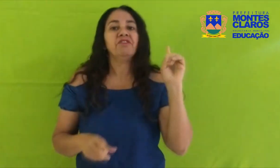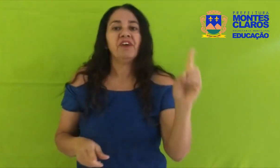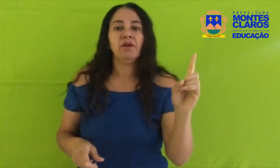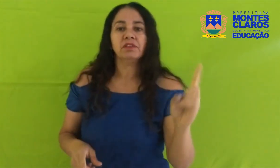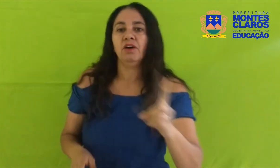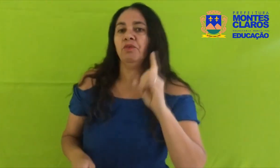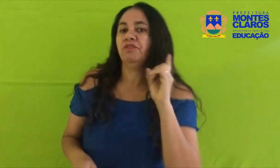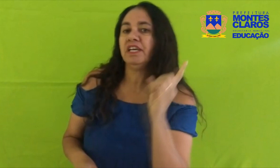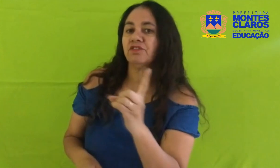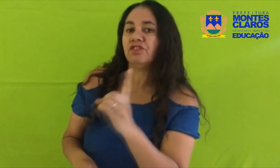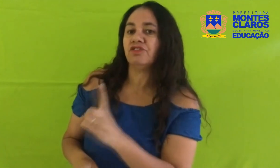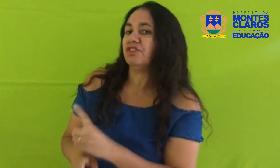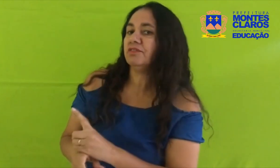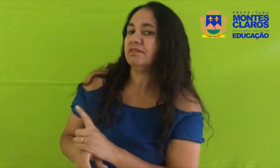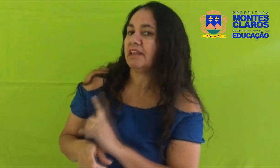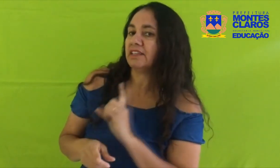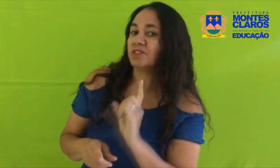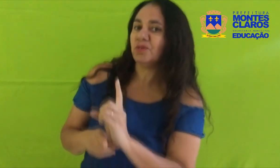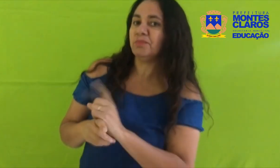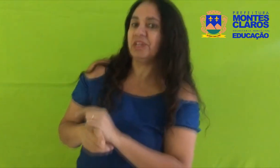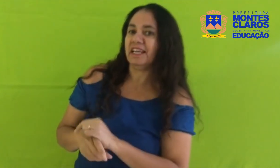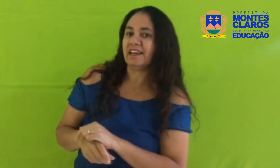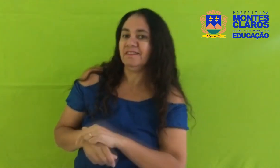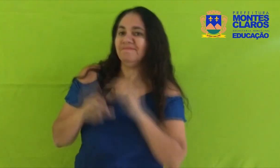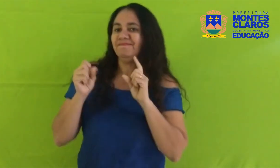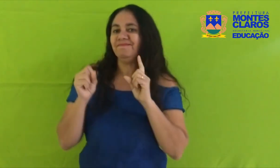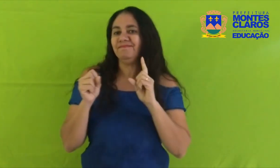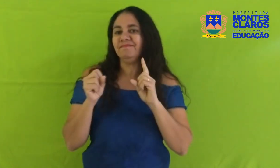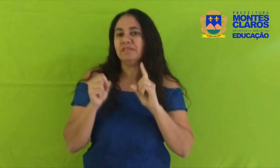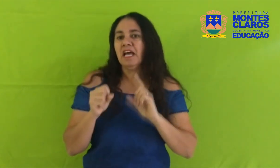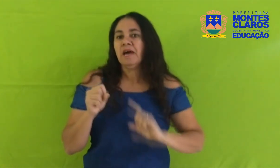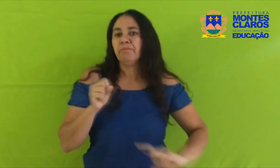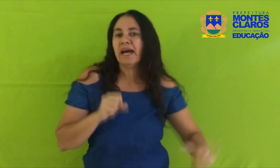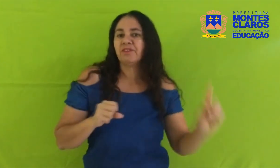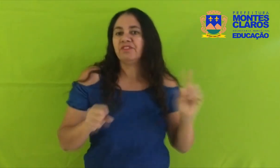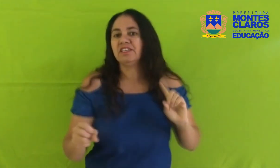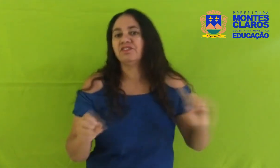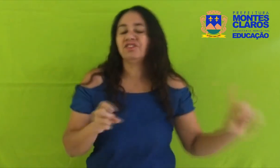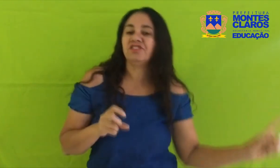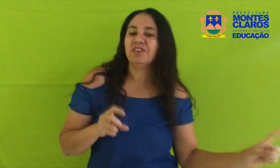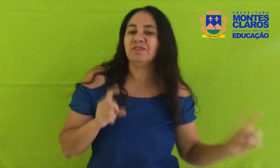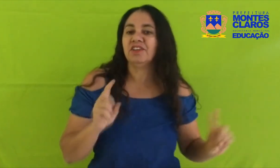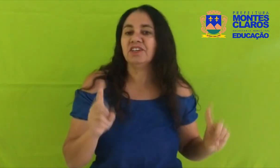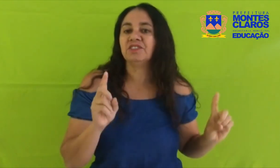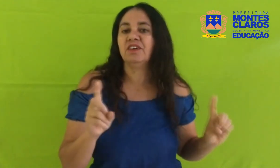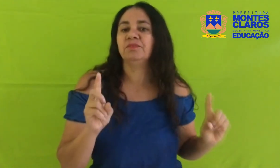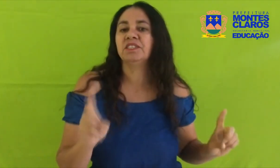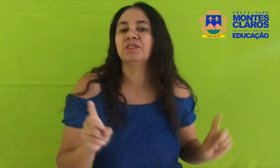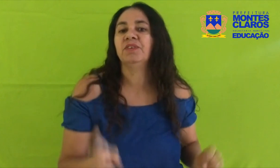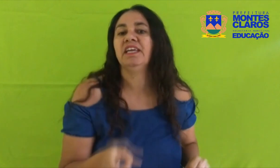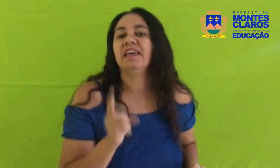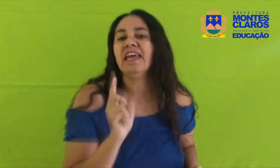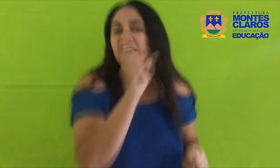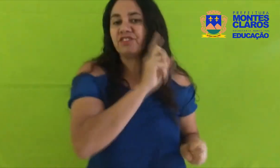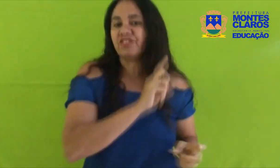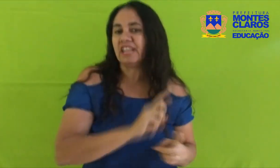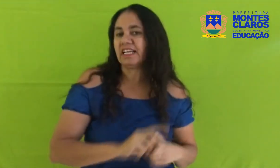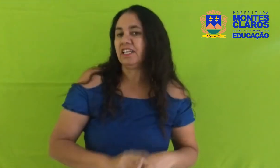falta o vestidinho da sua boneca Hum, para o vestidinho Nós vamos escolher este daqui